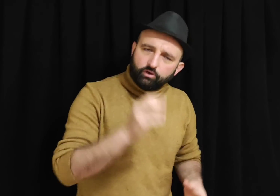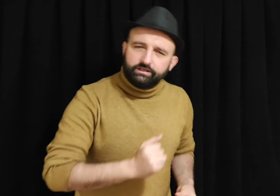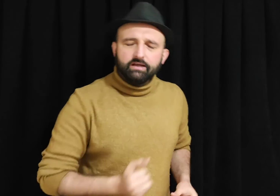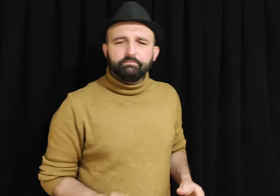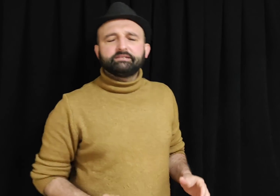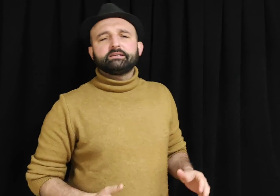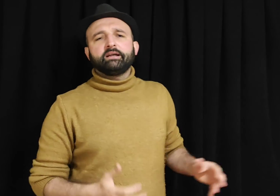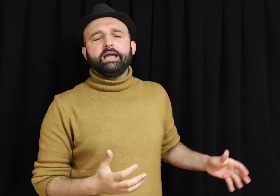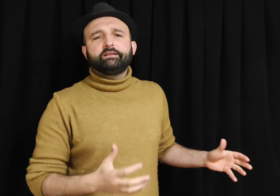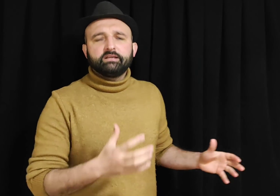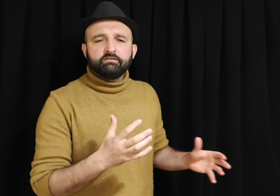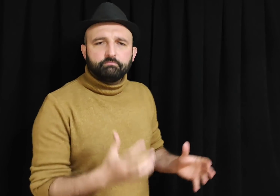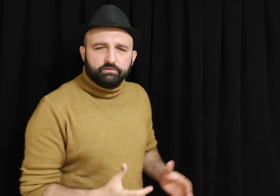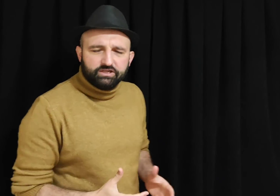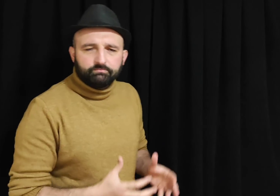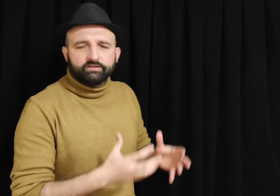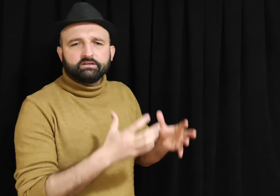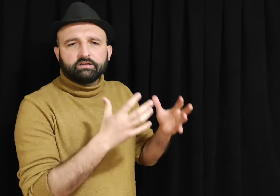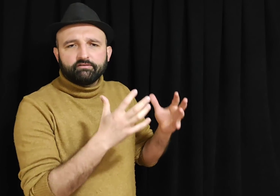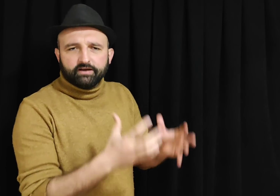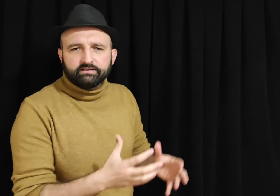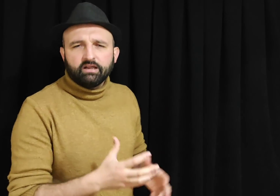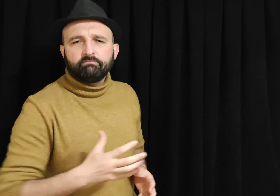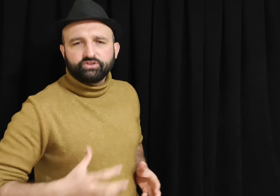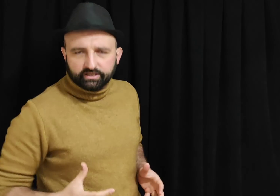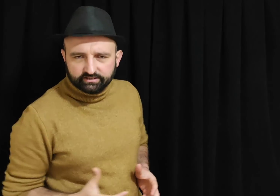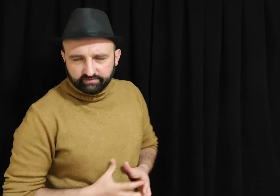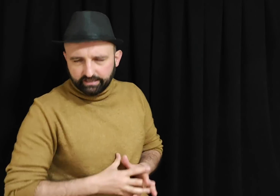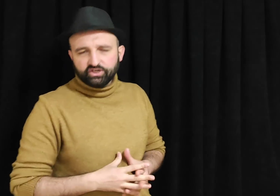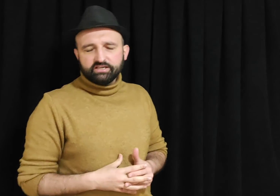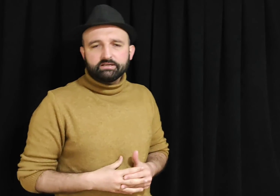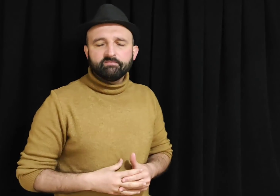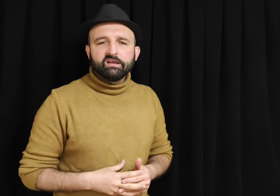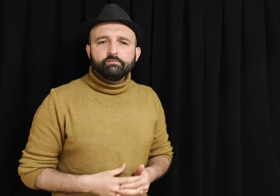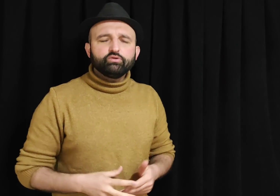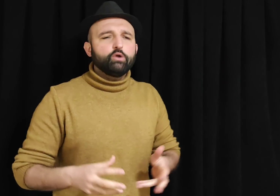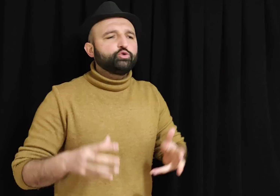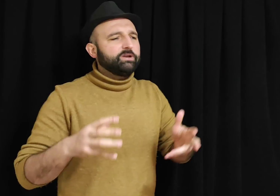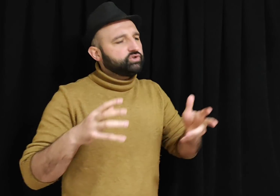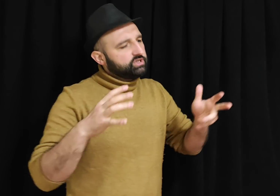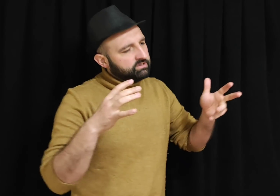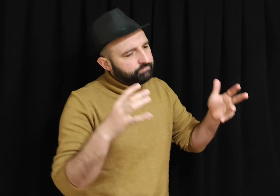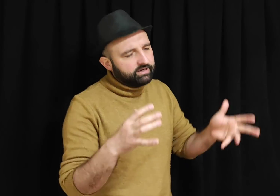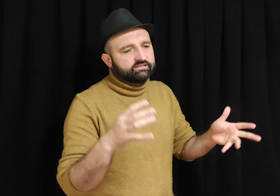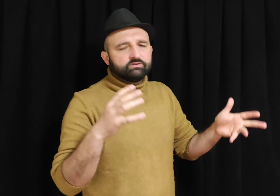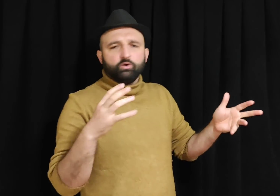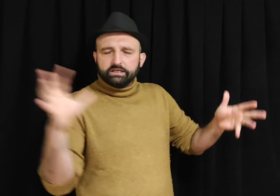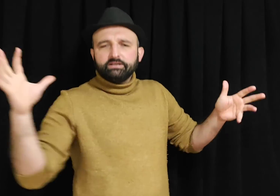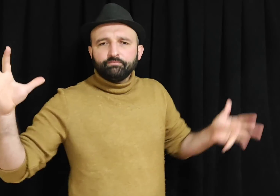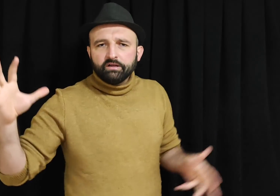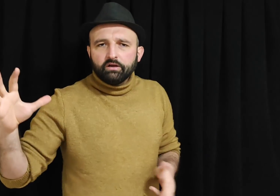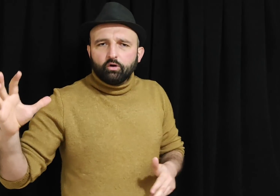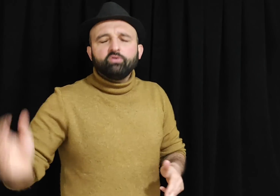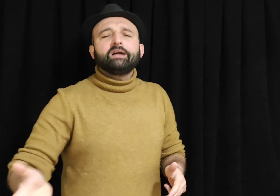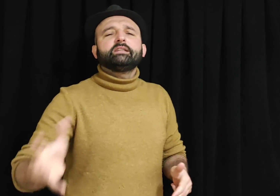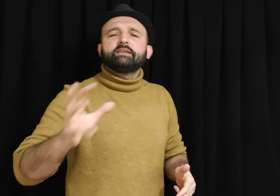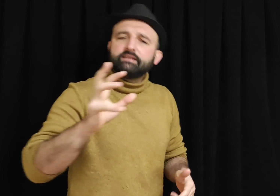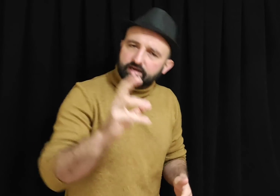öde. Biz sana etkin pişmanlıktan faydalanma şansı vereceğiz. Bu da 3-5 kişinin parasını ödedi. Onlar da zaten